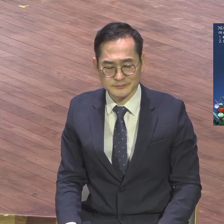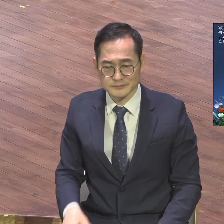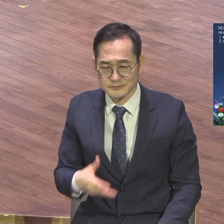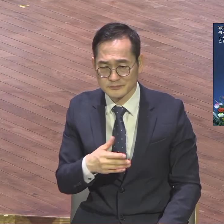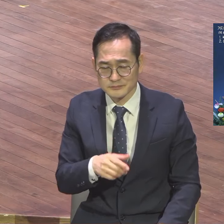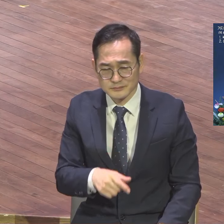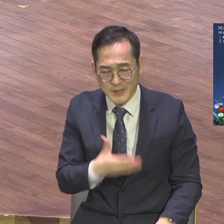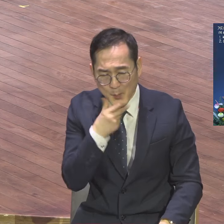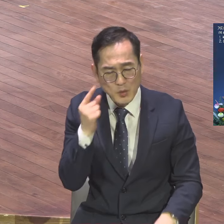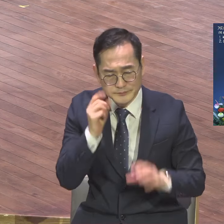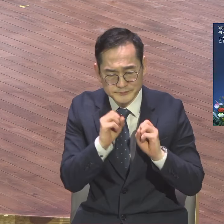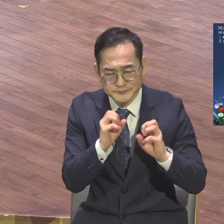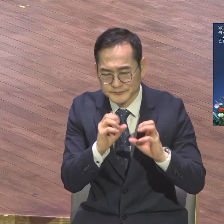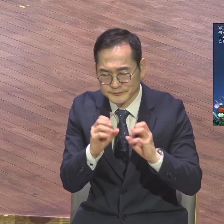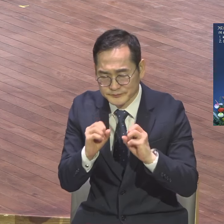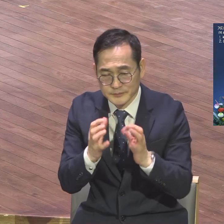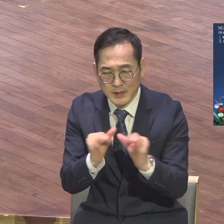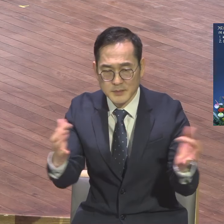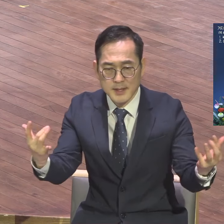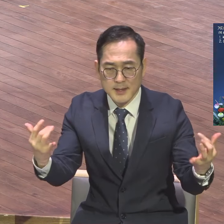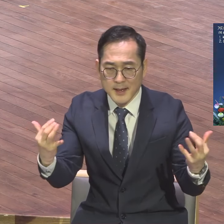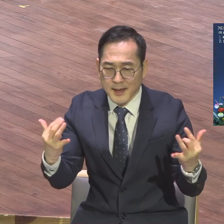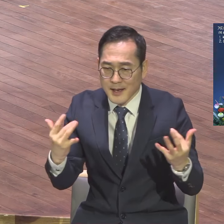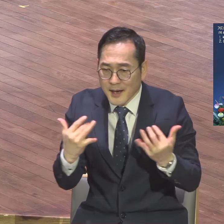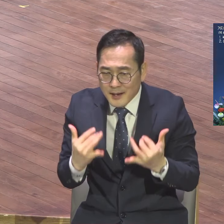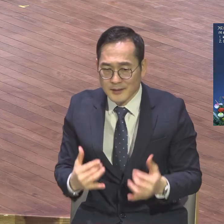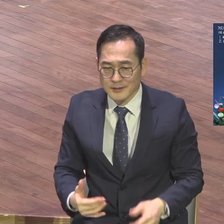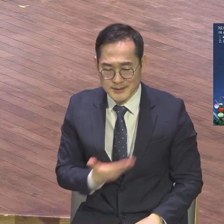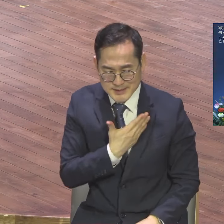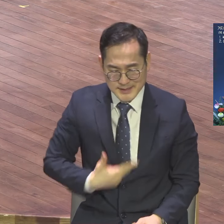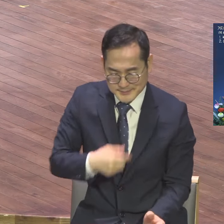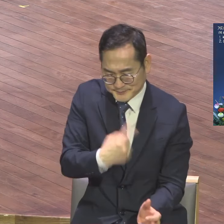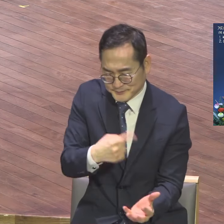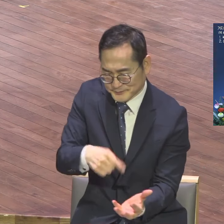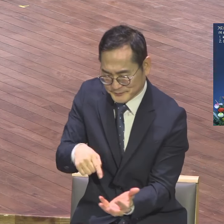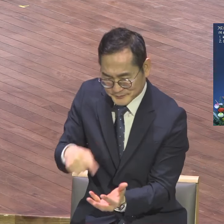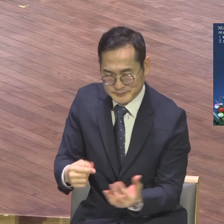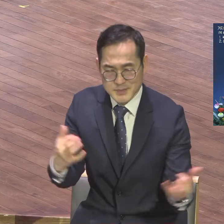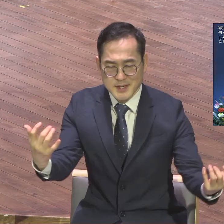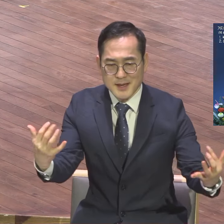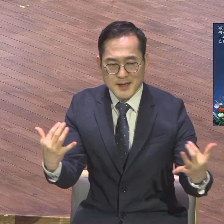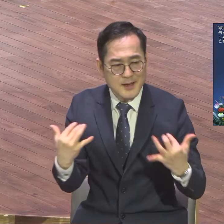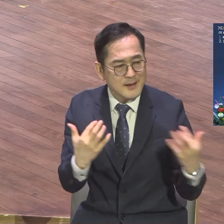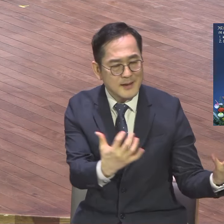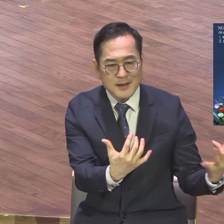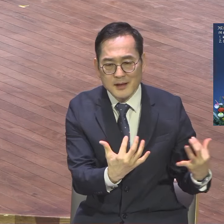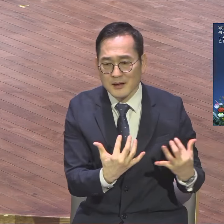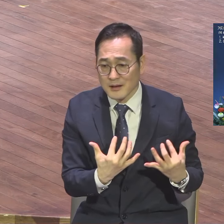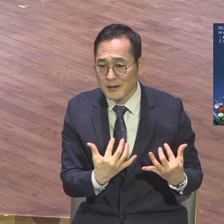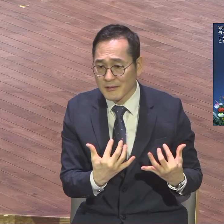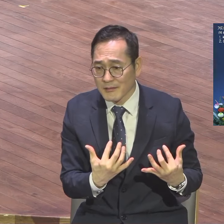행복해요. 막 인정받고 인정하고 따라오고 그냥 행복해요.